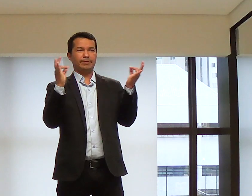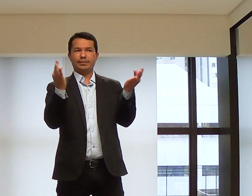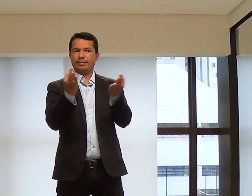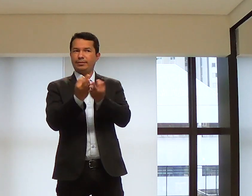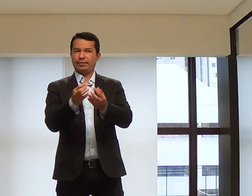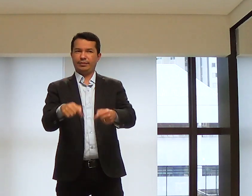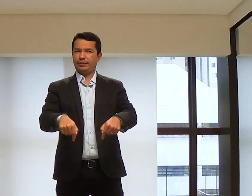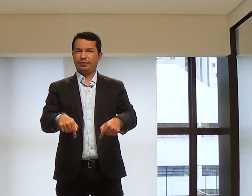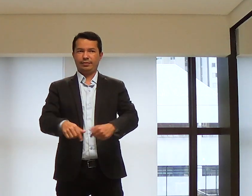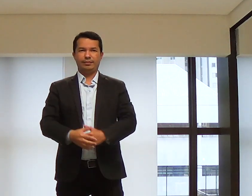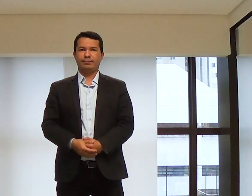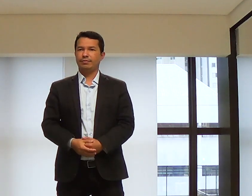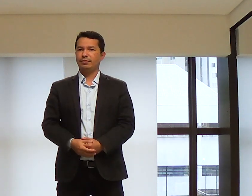Não tinha família aqui.